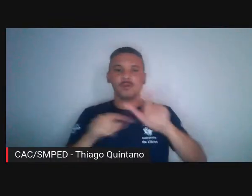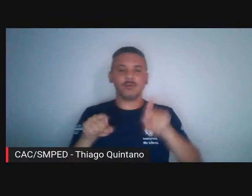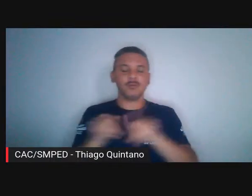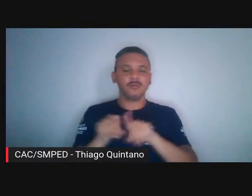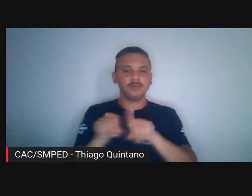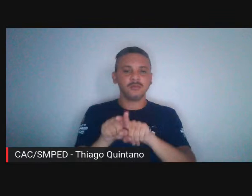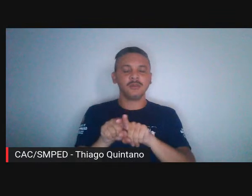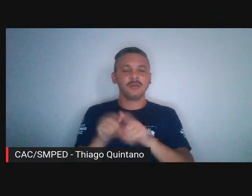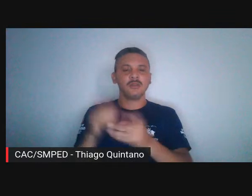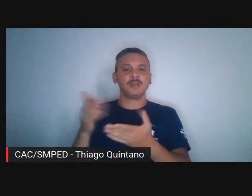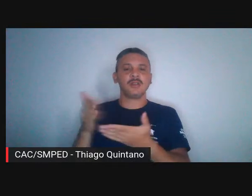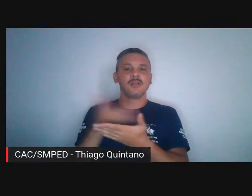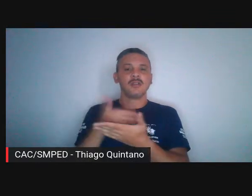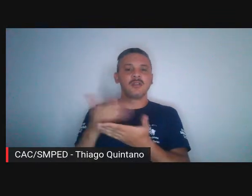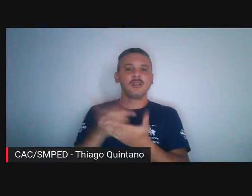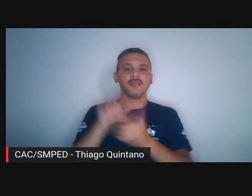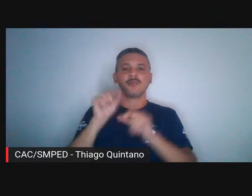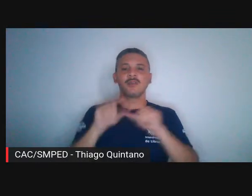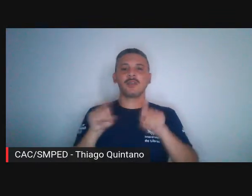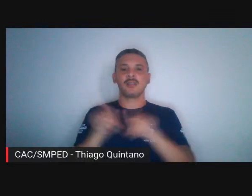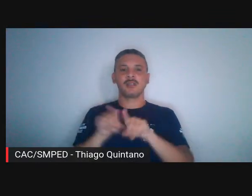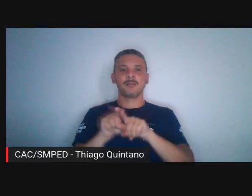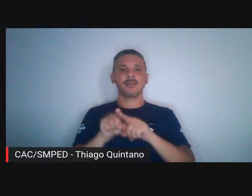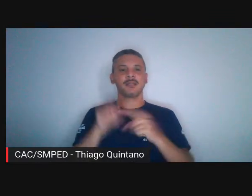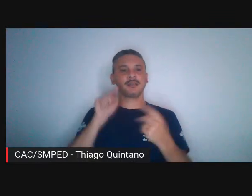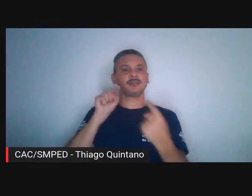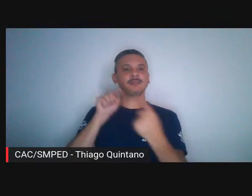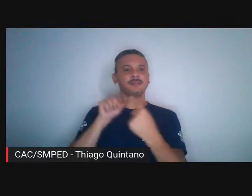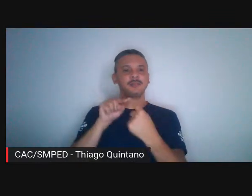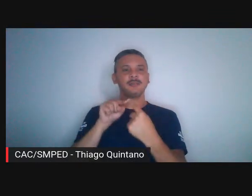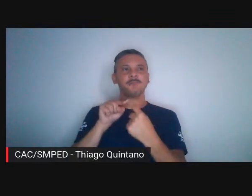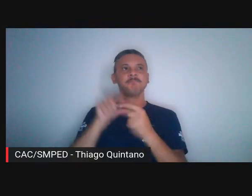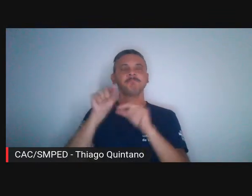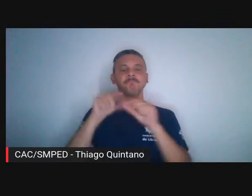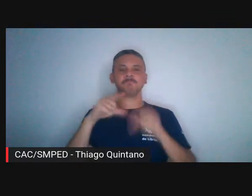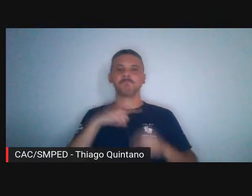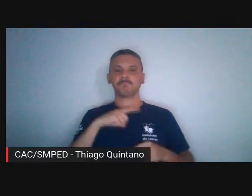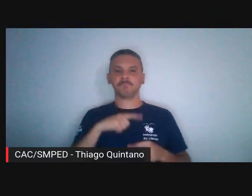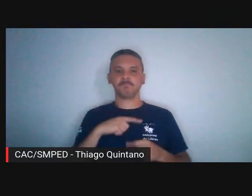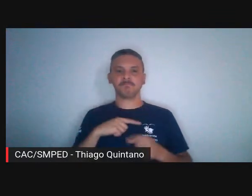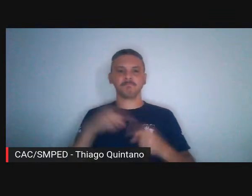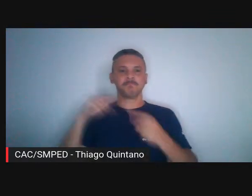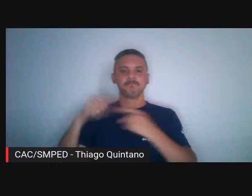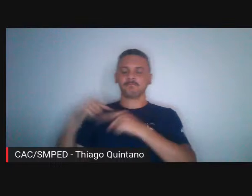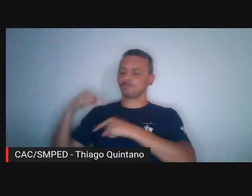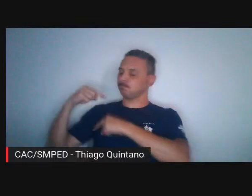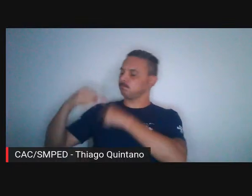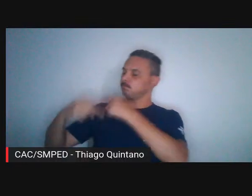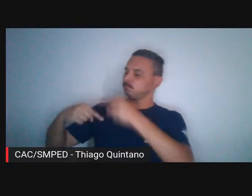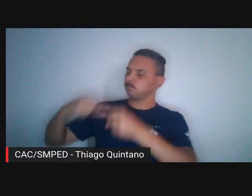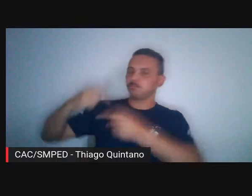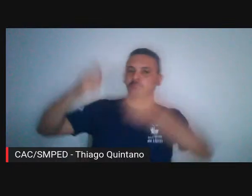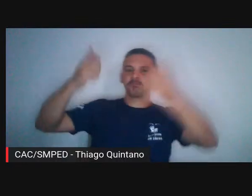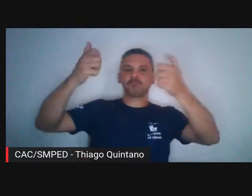livro acaba sendo também uma tradução ou uma extensão